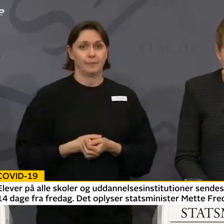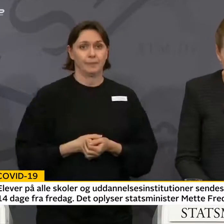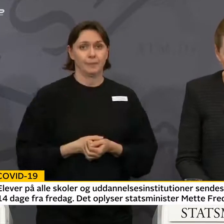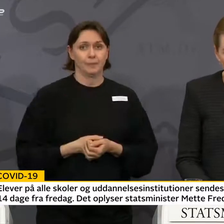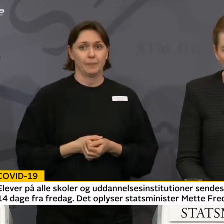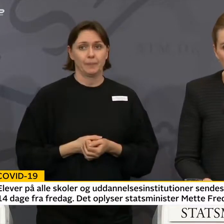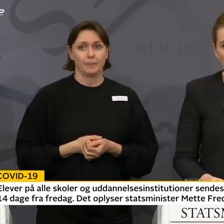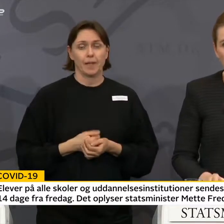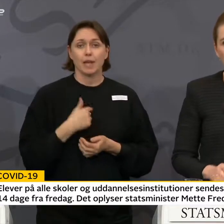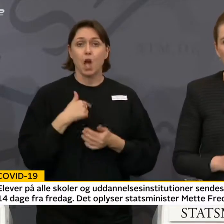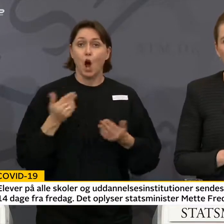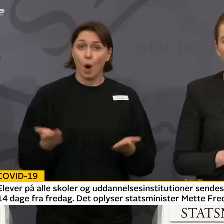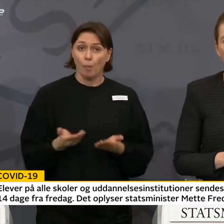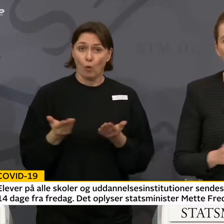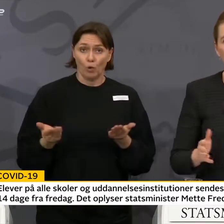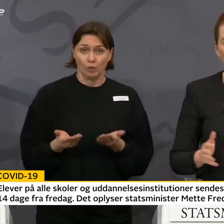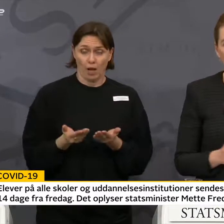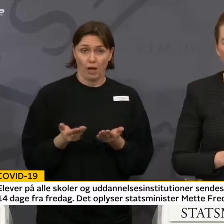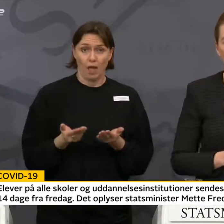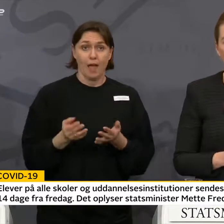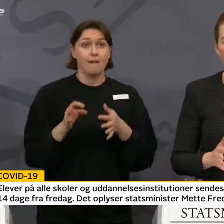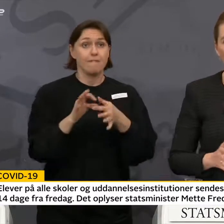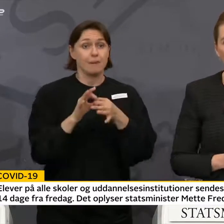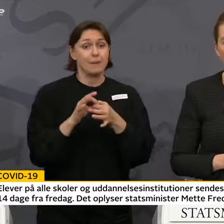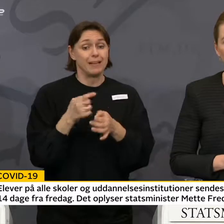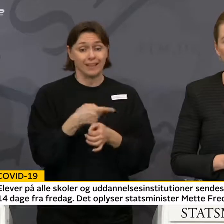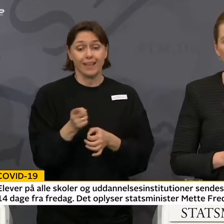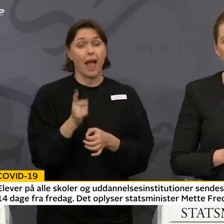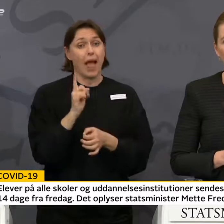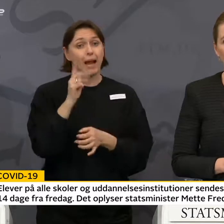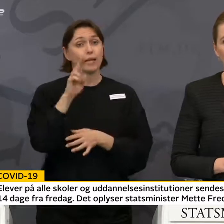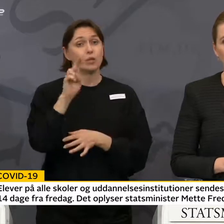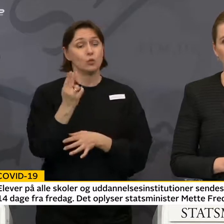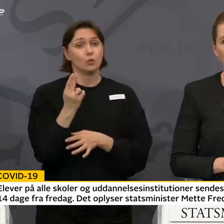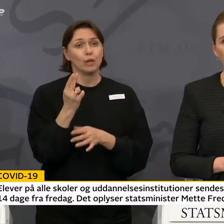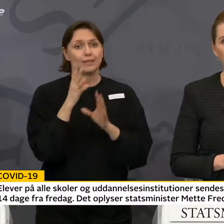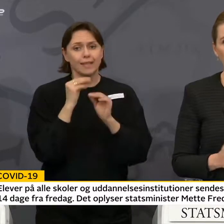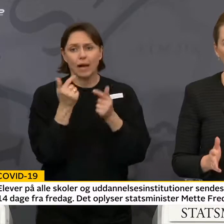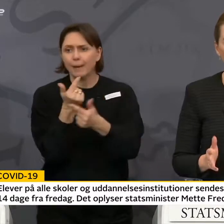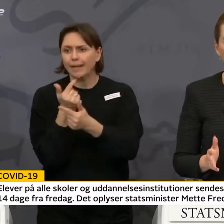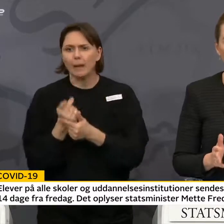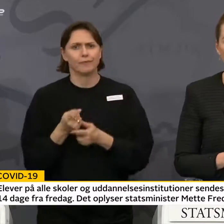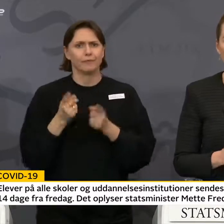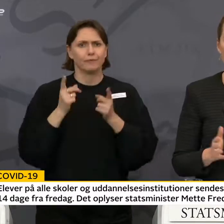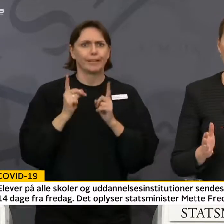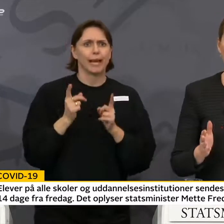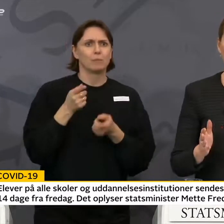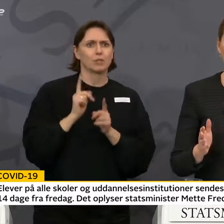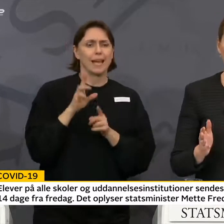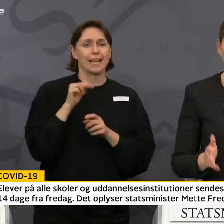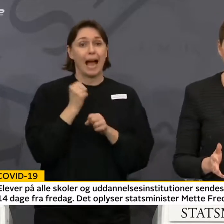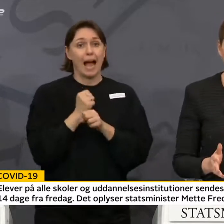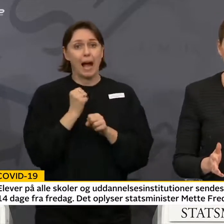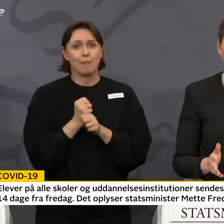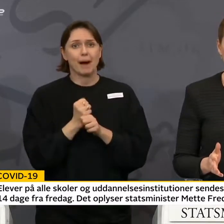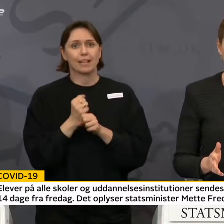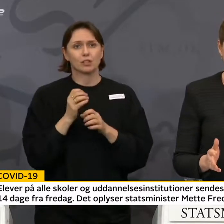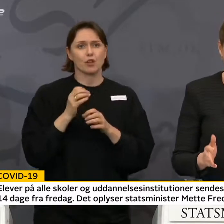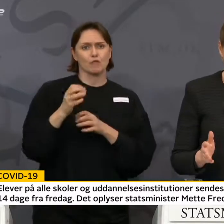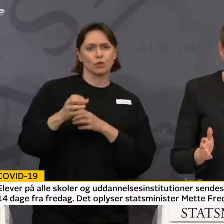Og jeg vil opfordre til, at familierne allerede nu taler med hinanden om, hvordan man måske kan arbejde for